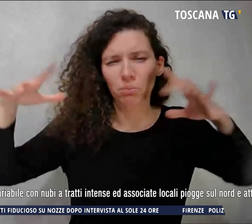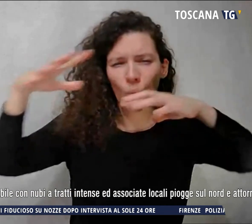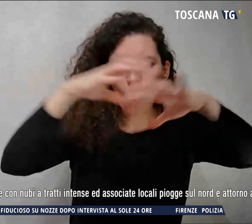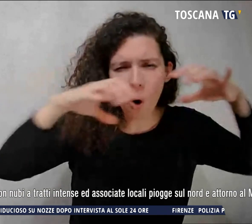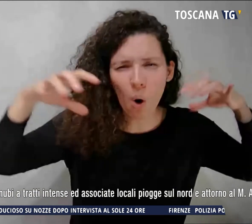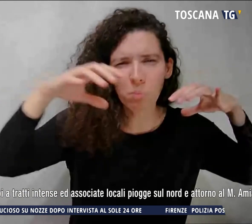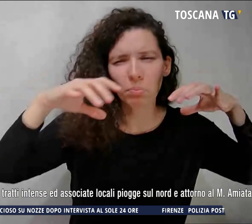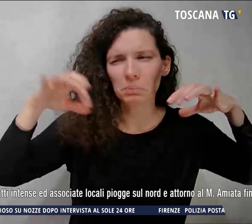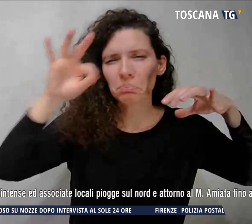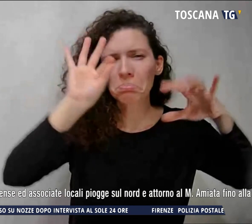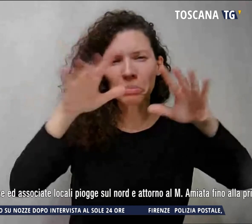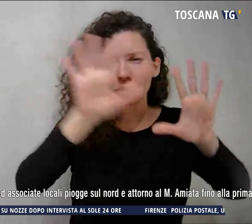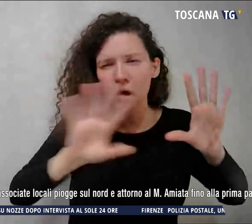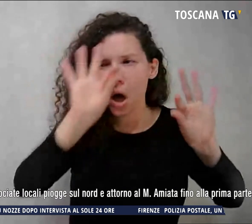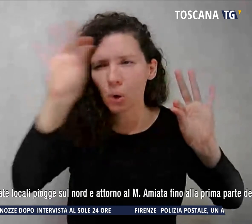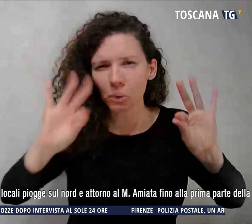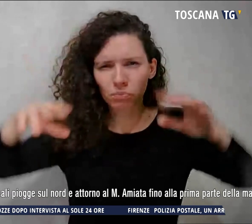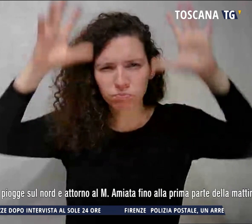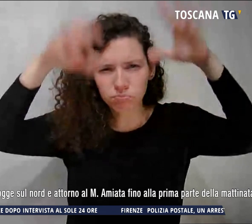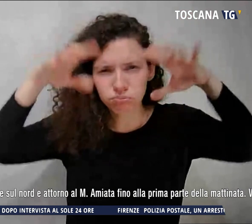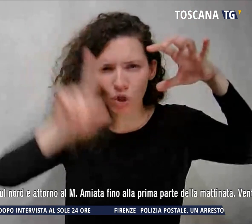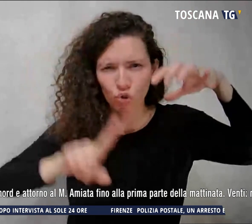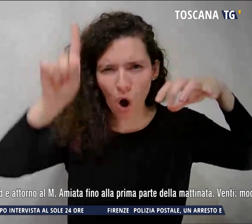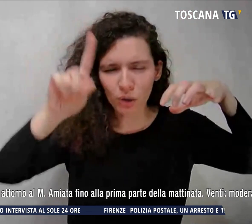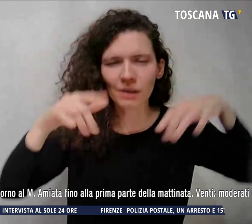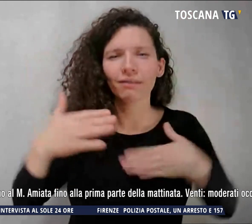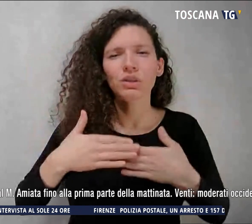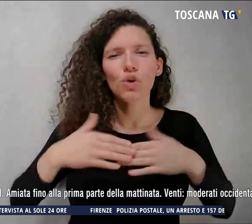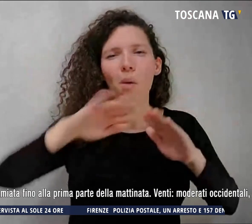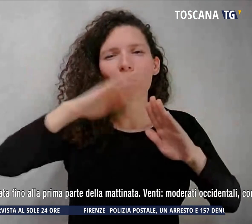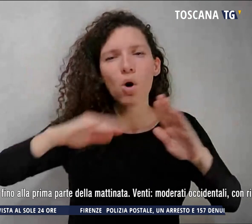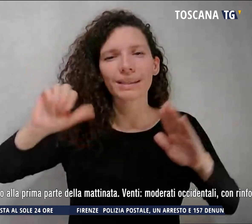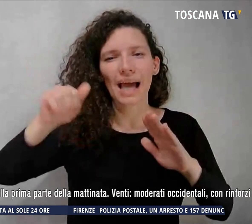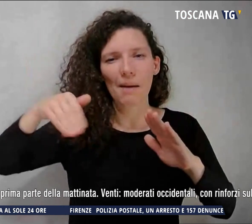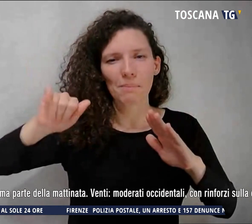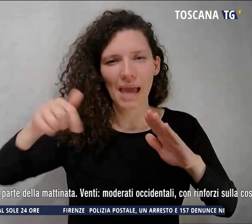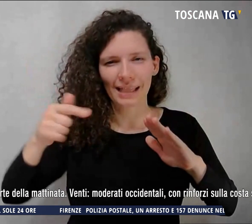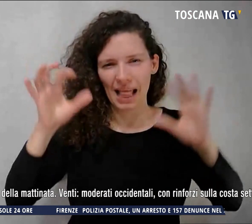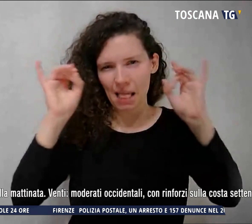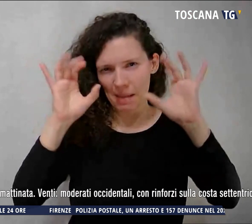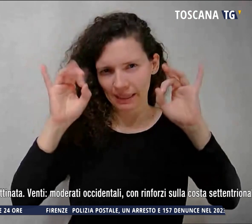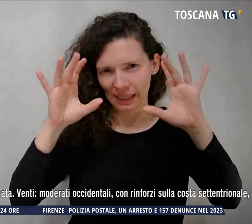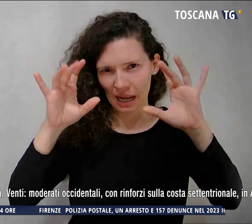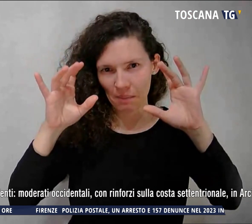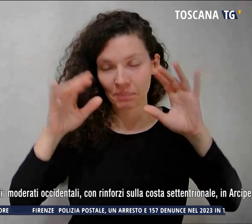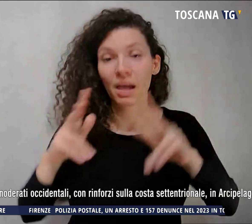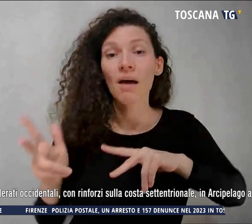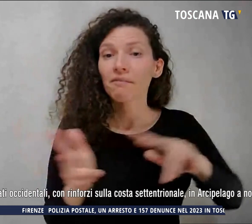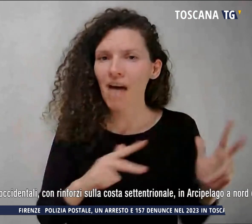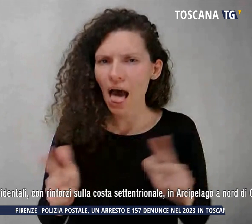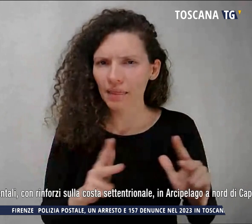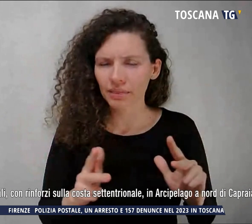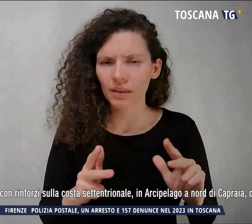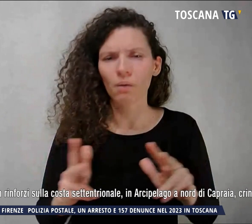piogge sul nord e intorno al Monte Amiata fino alla prima parte della mattinata. I venti sono moderati,